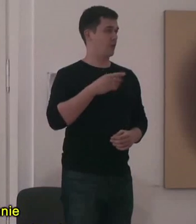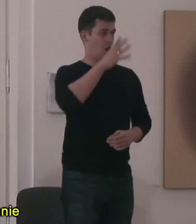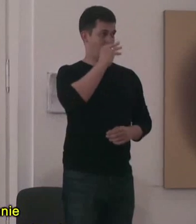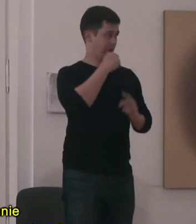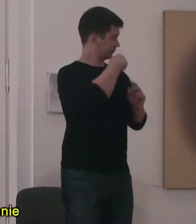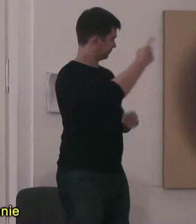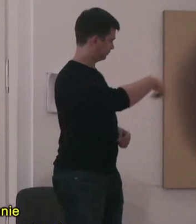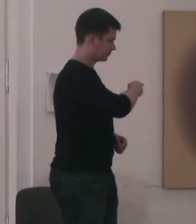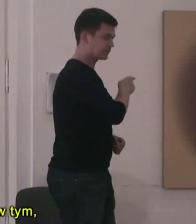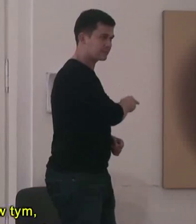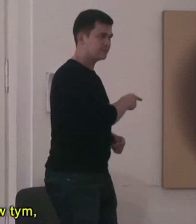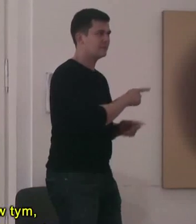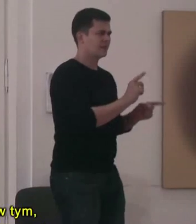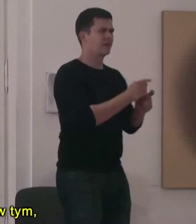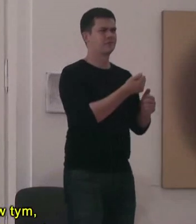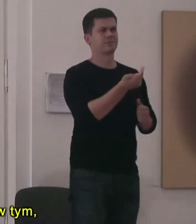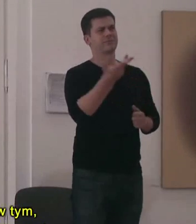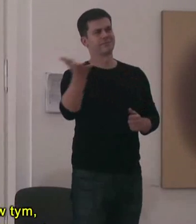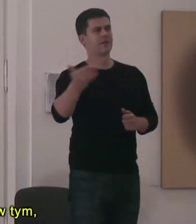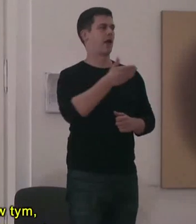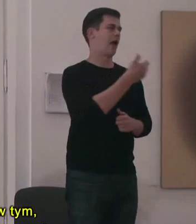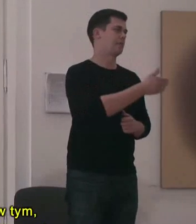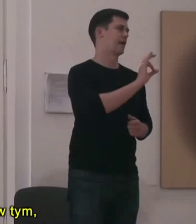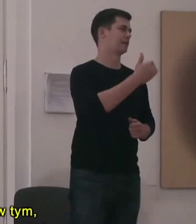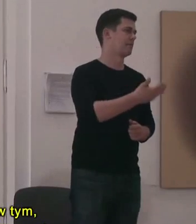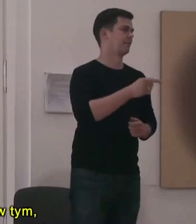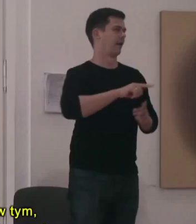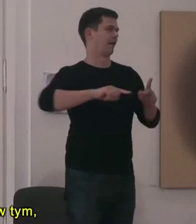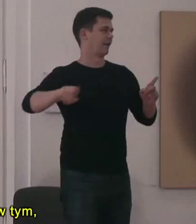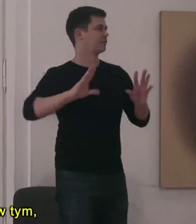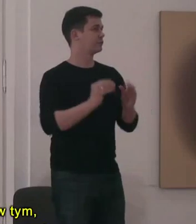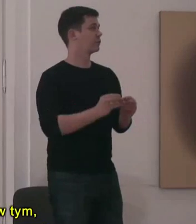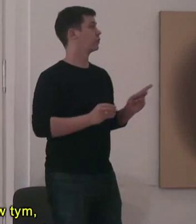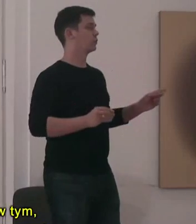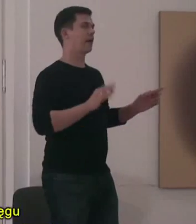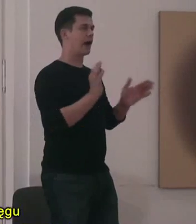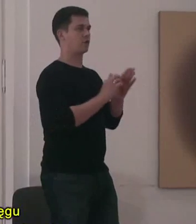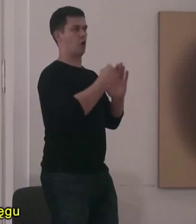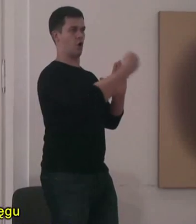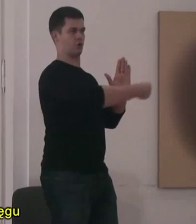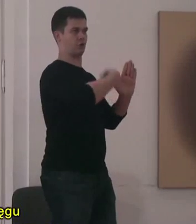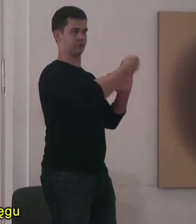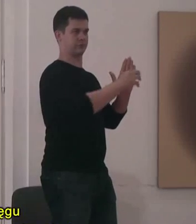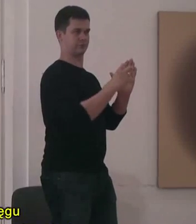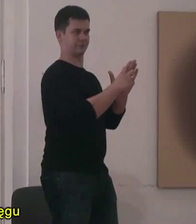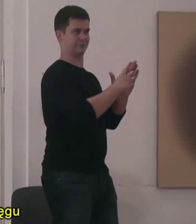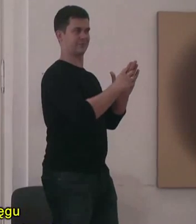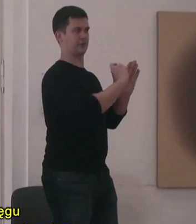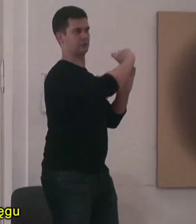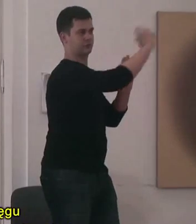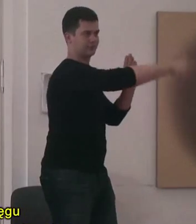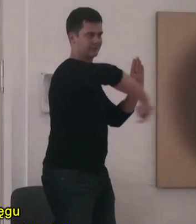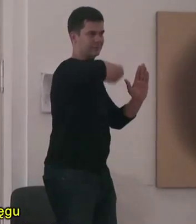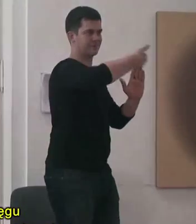obrazie, zresztą chyba nie tylko w tym, w całej tej serii z okręgami, jest właśnie użycie tego okręgu i też